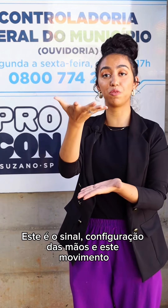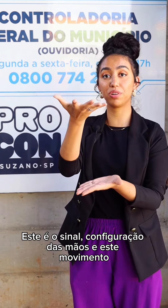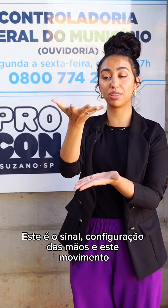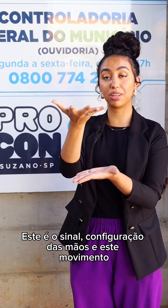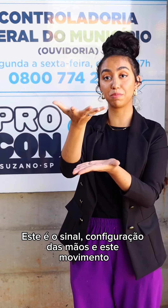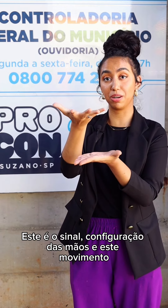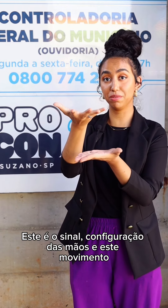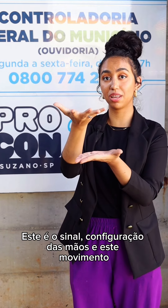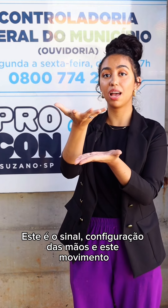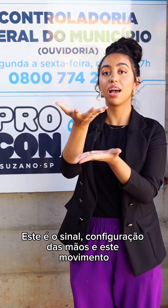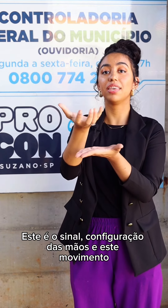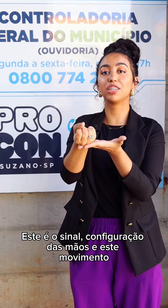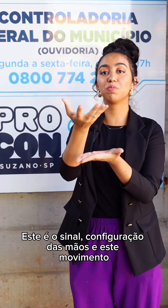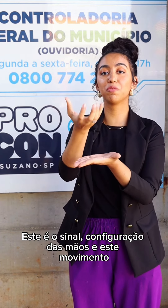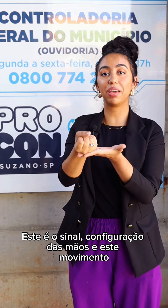configuração das mãos e este movimento.